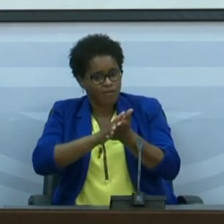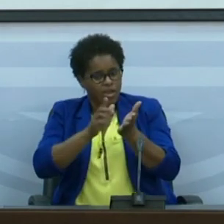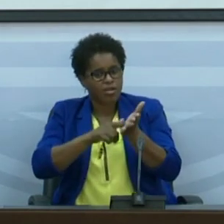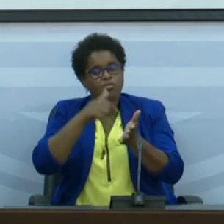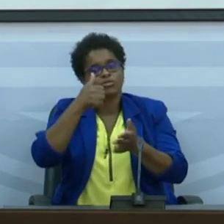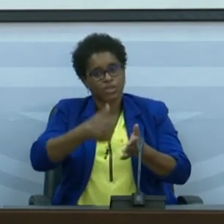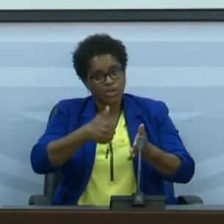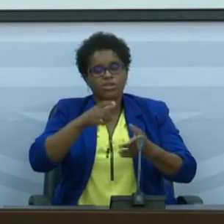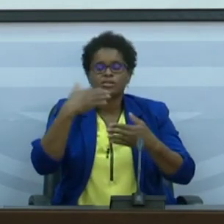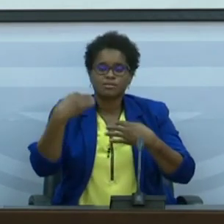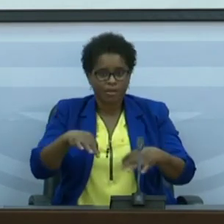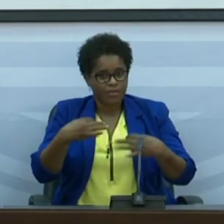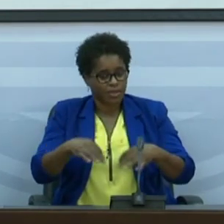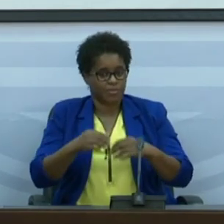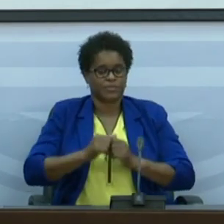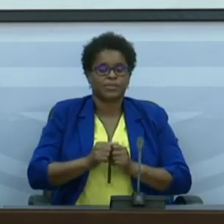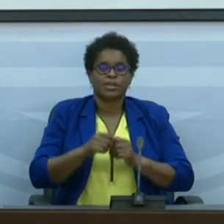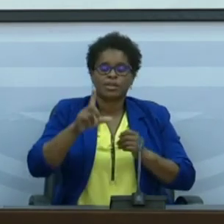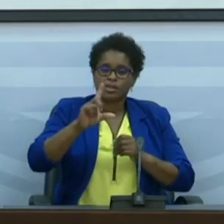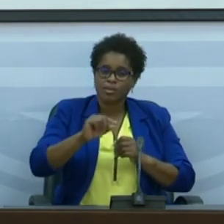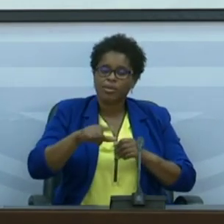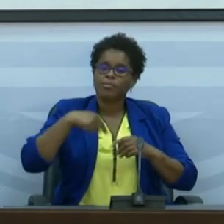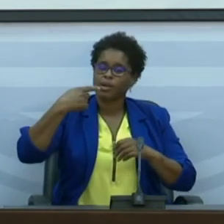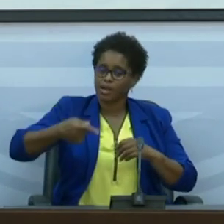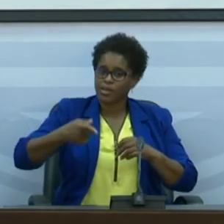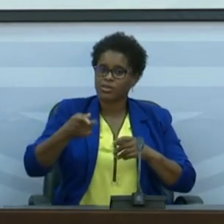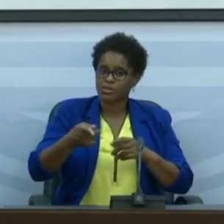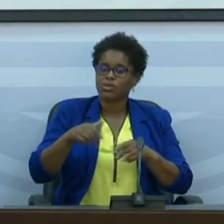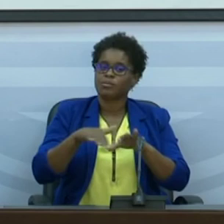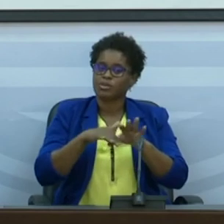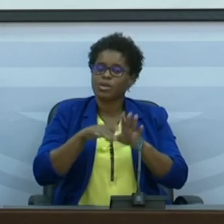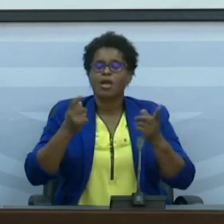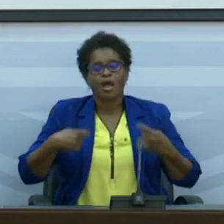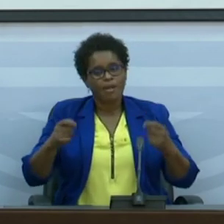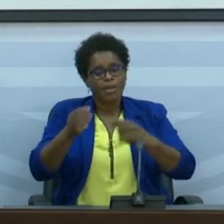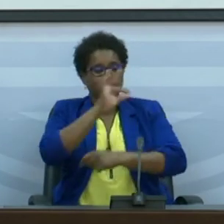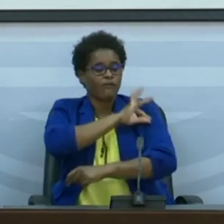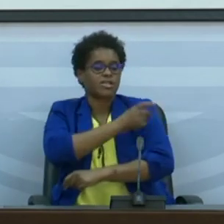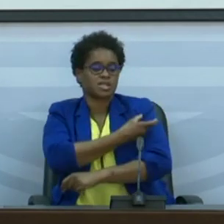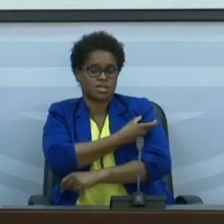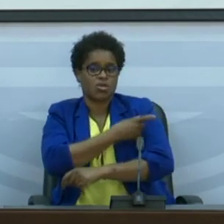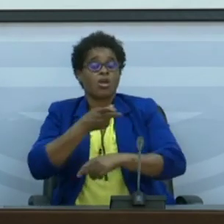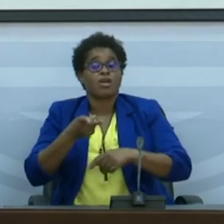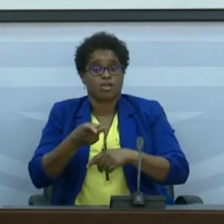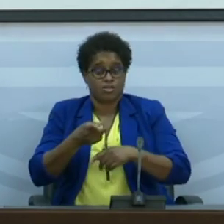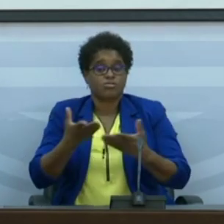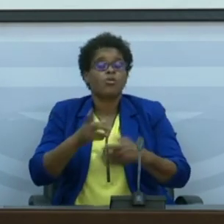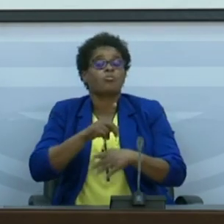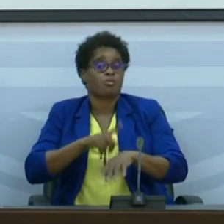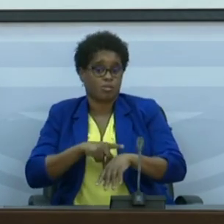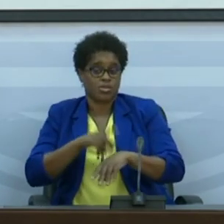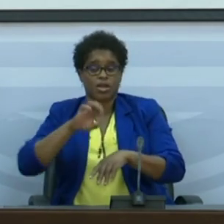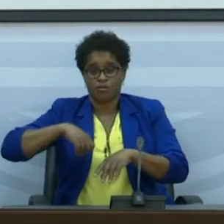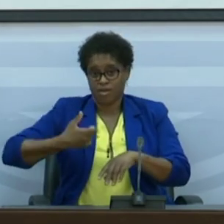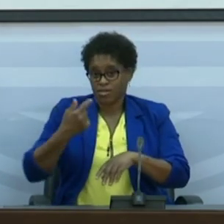deve ser e com frequência e para além disso aderir à campanha de vacinação este é o momento que